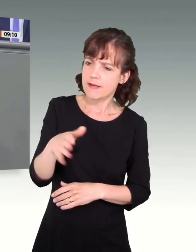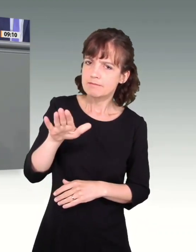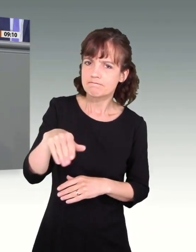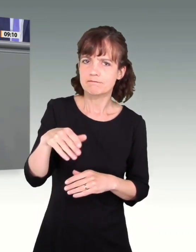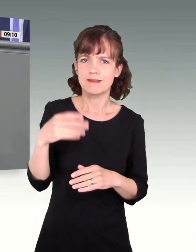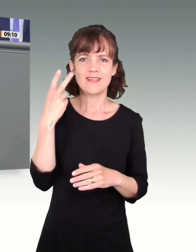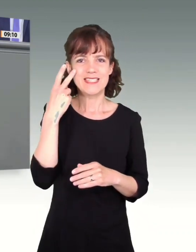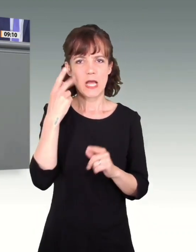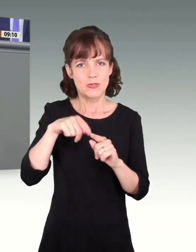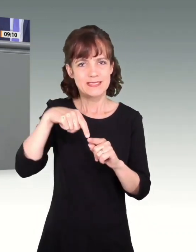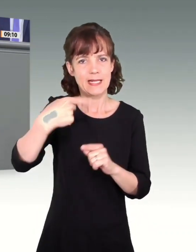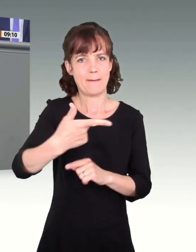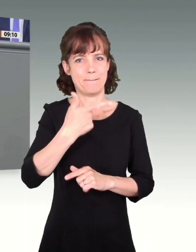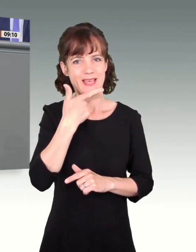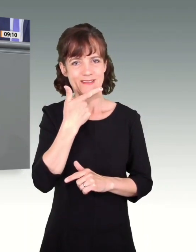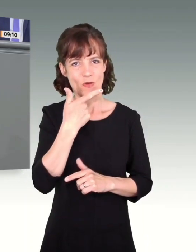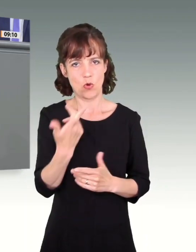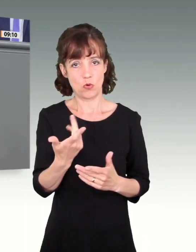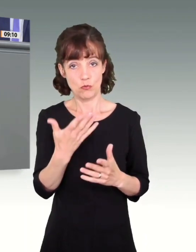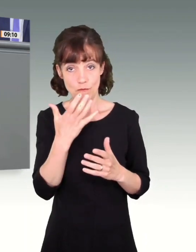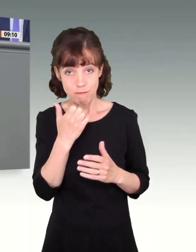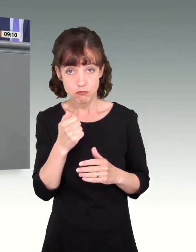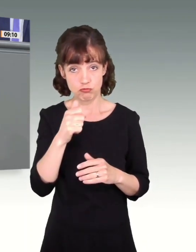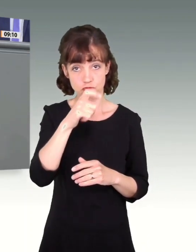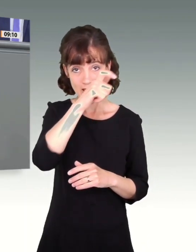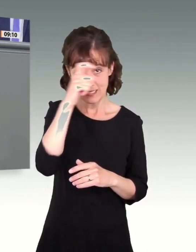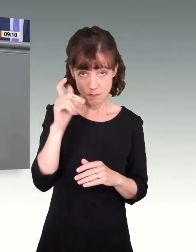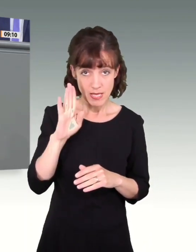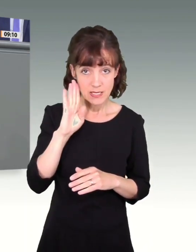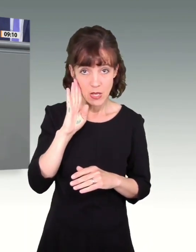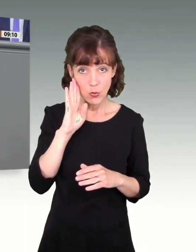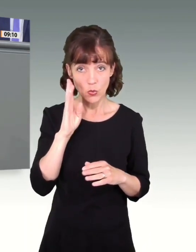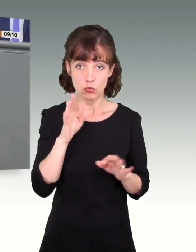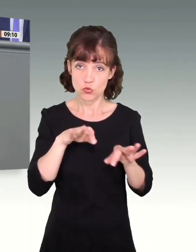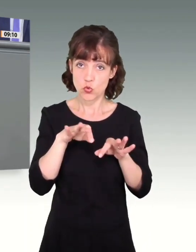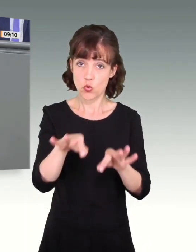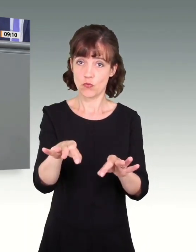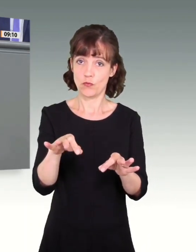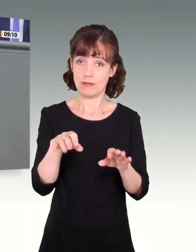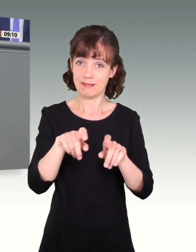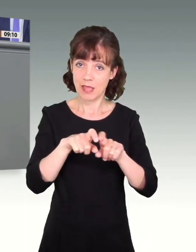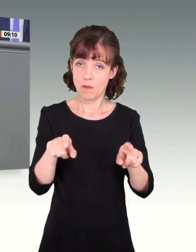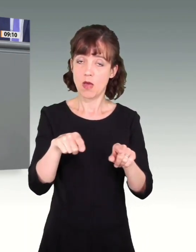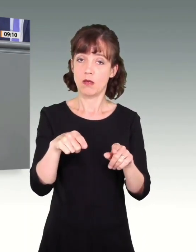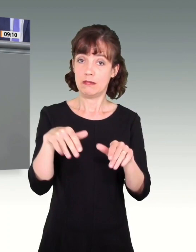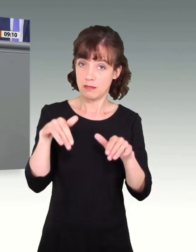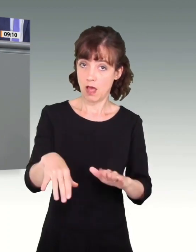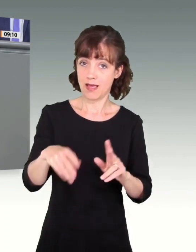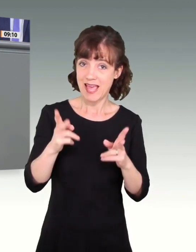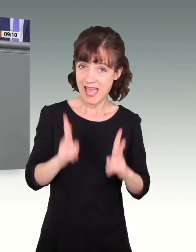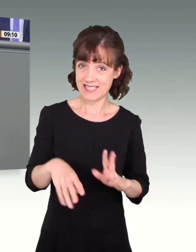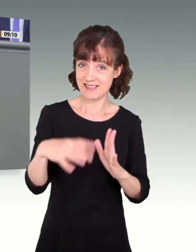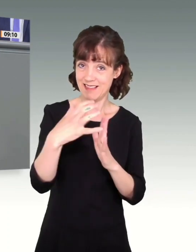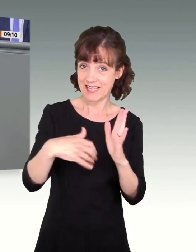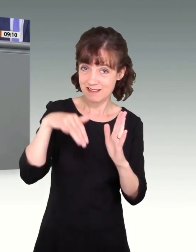Nächsten Mittwoch möchten Sie eine Expertenanhörung zu diesem Thema machen. Liegen Rechtstexte dazu vor?